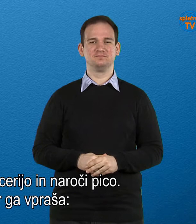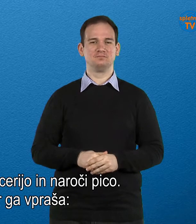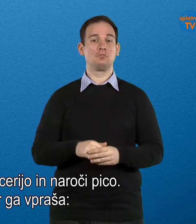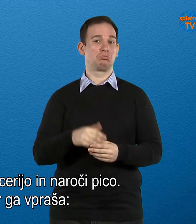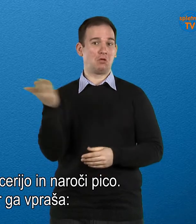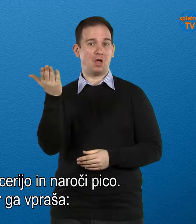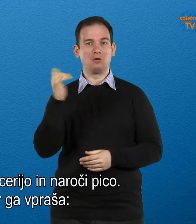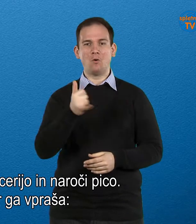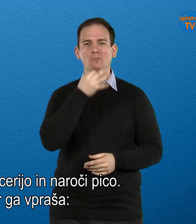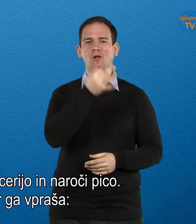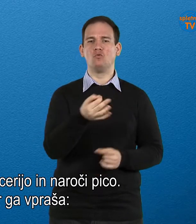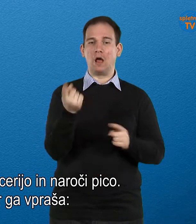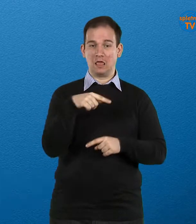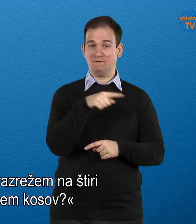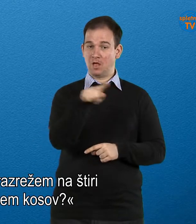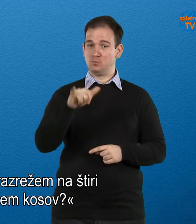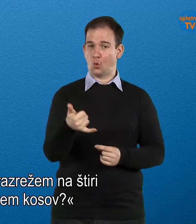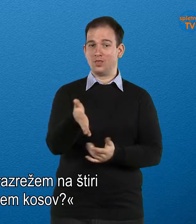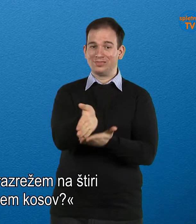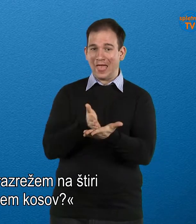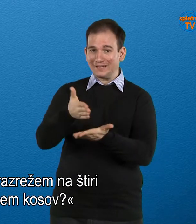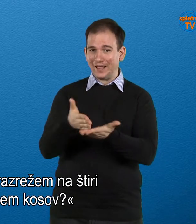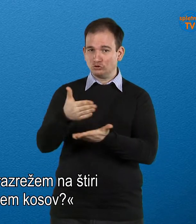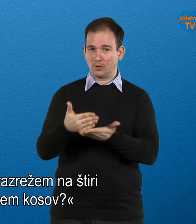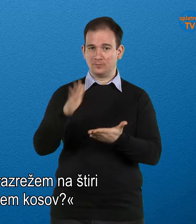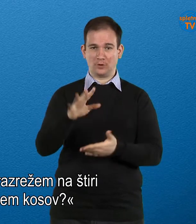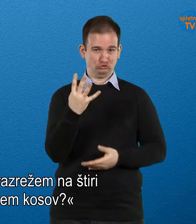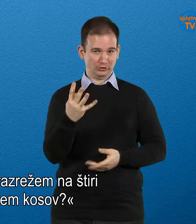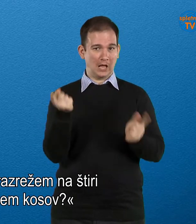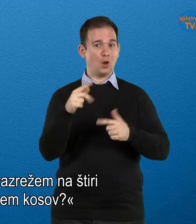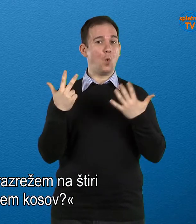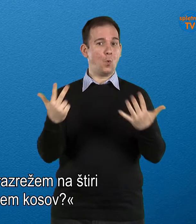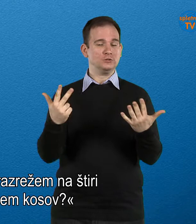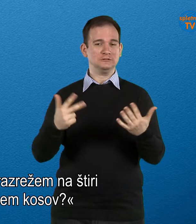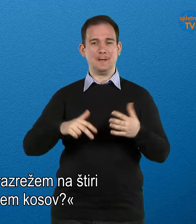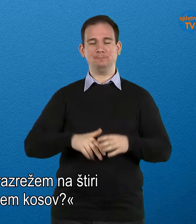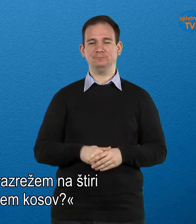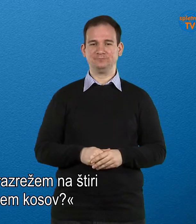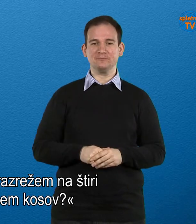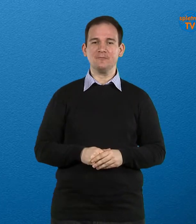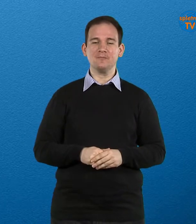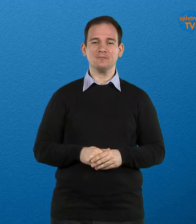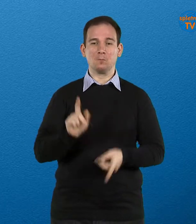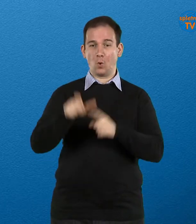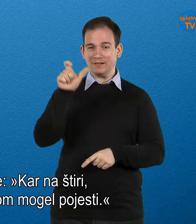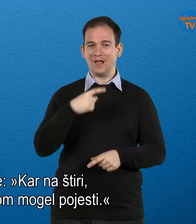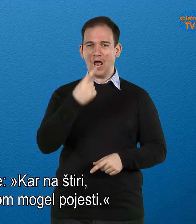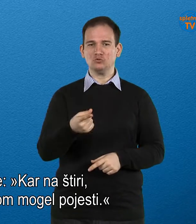Na takar ga vpraša, ali vam jo narežem na štiri ali na osem kosov? Politik reče,